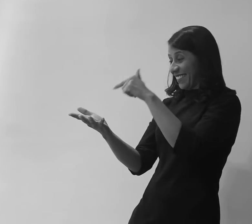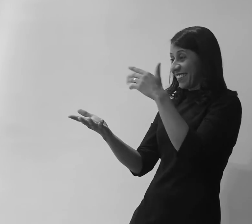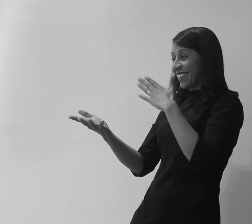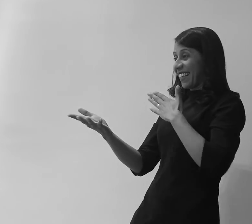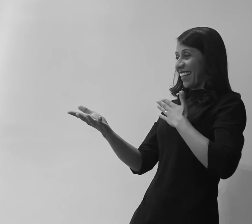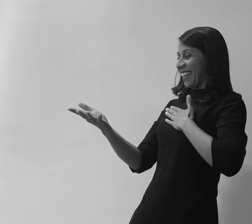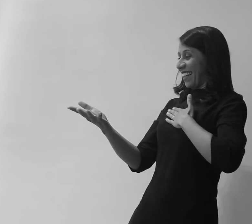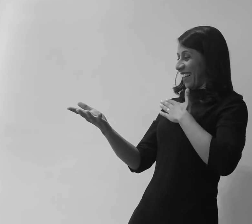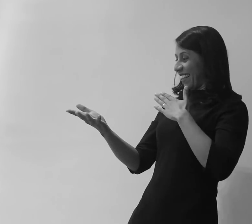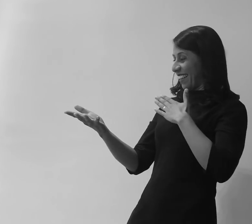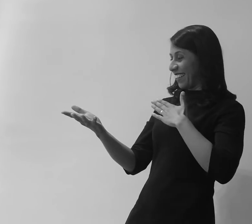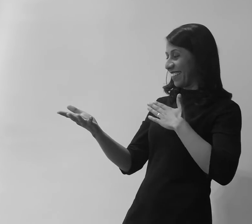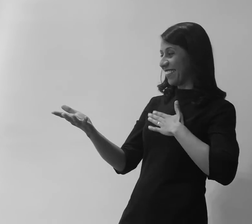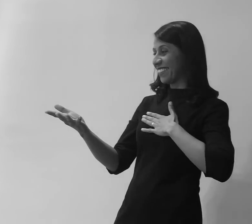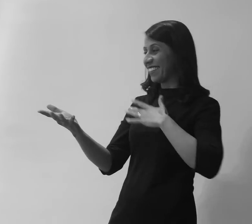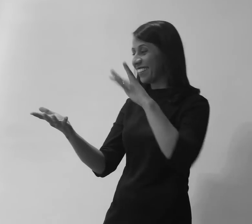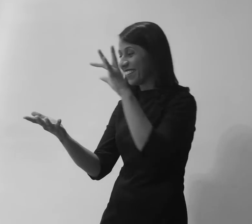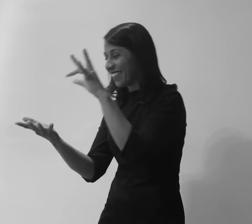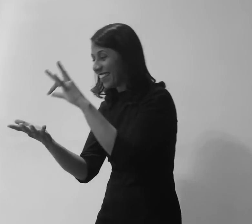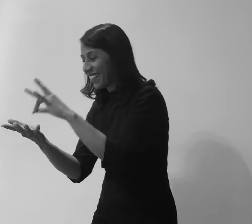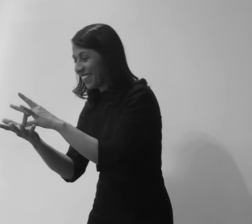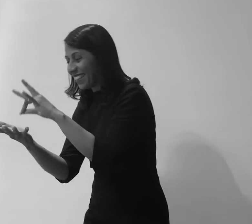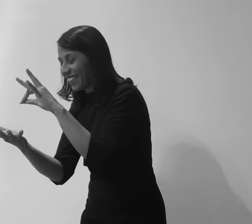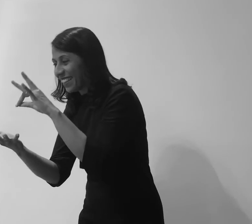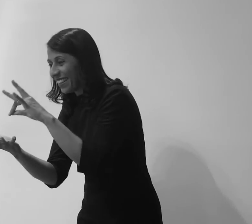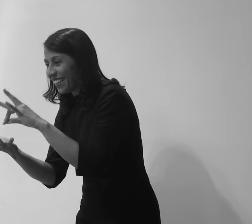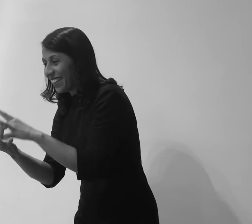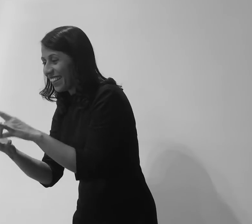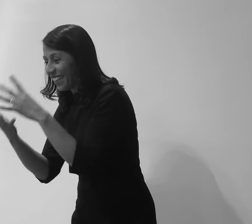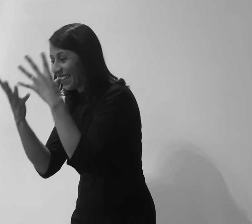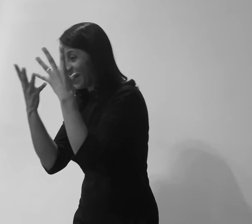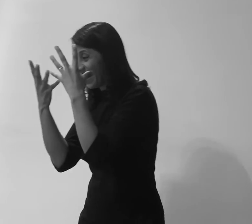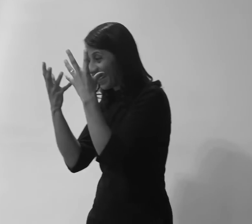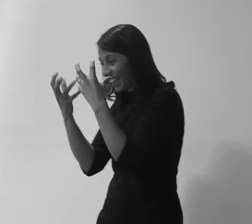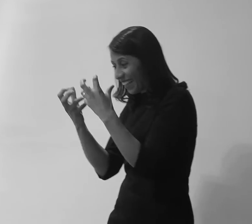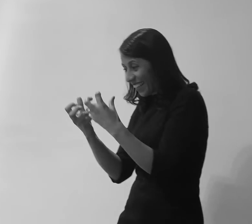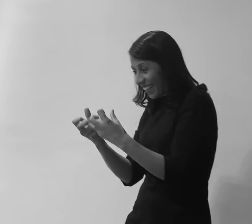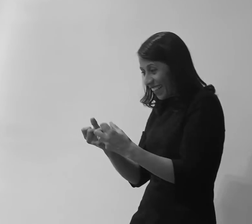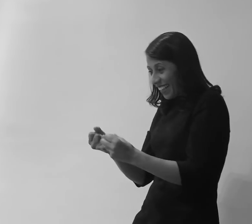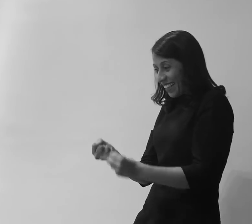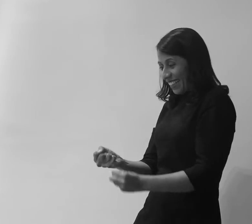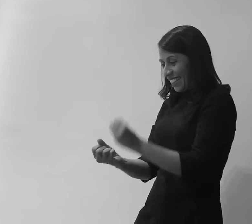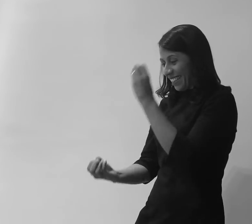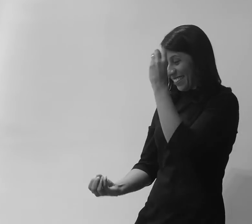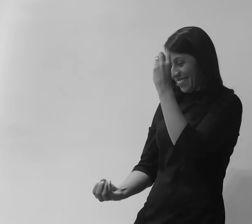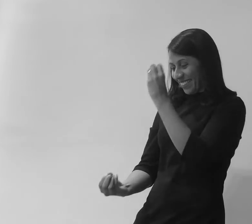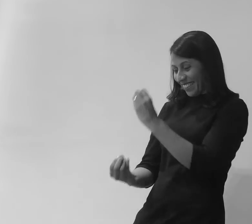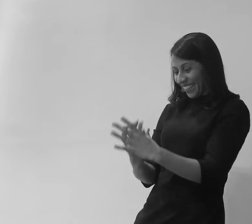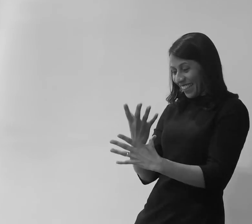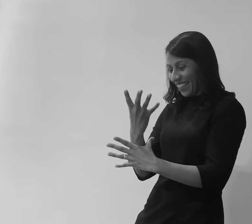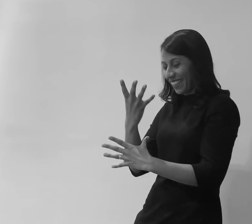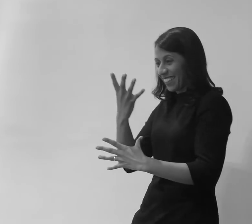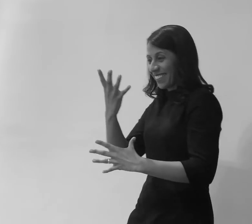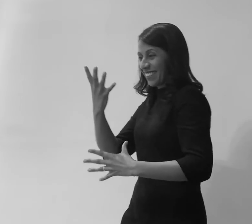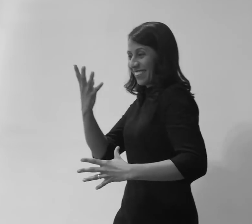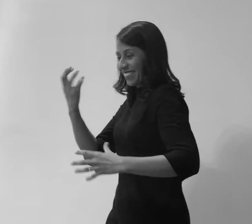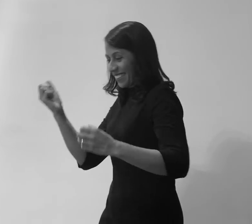E afirmo as promessas e